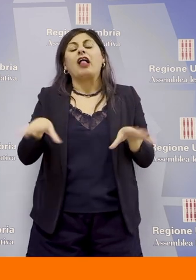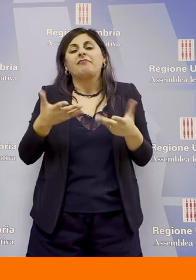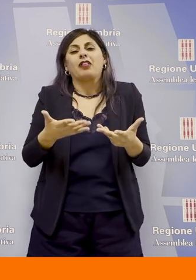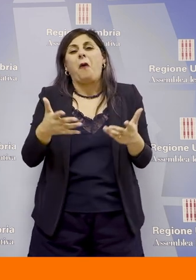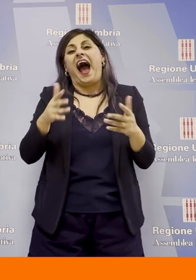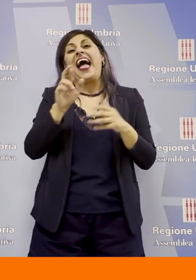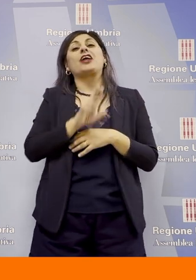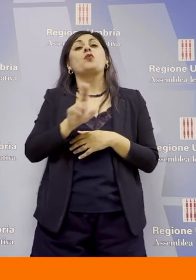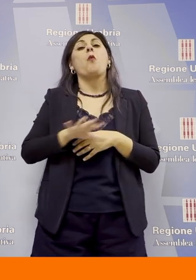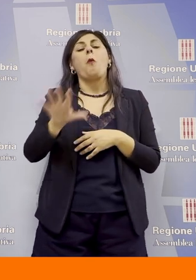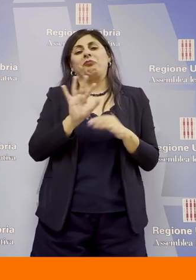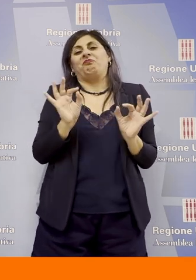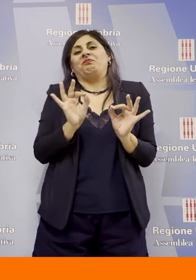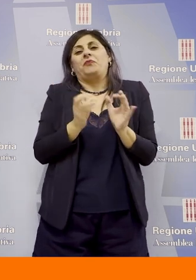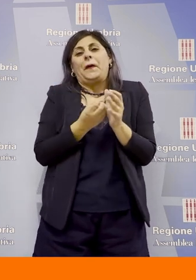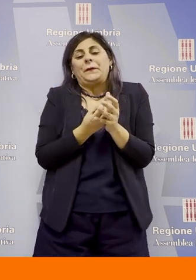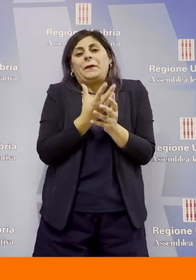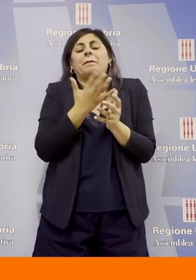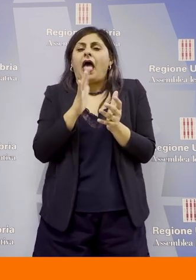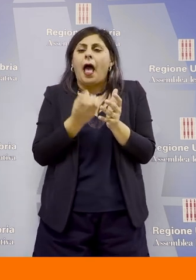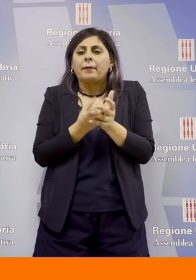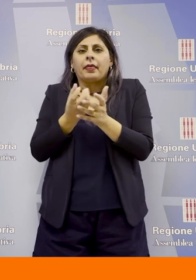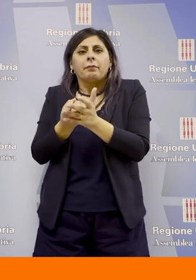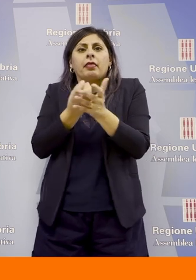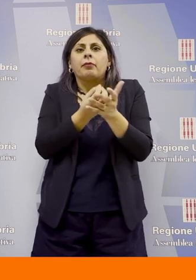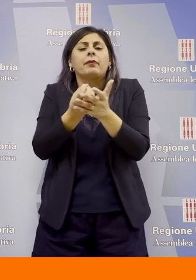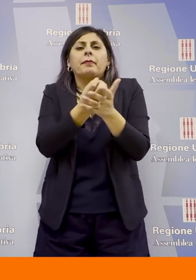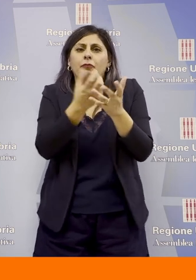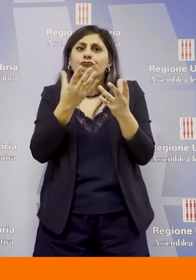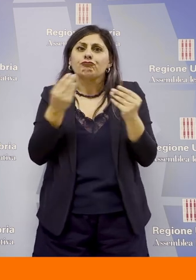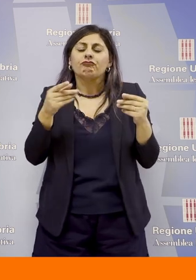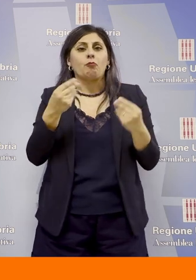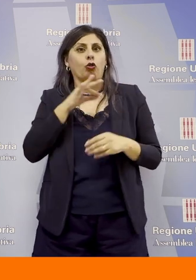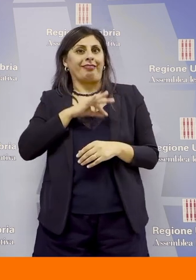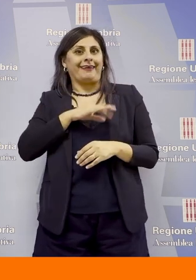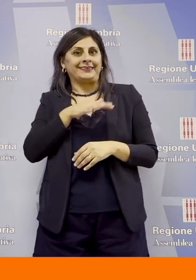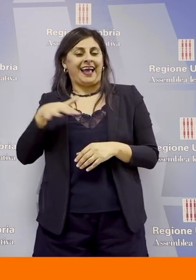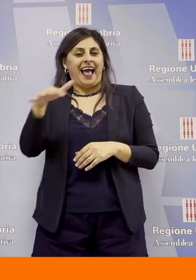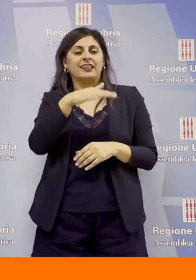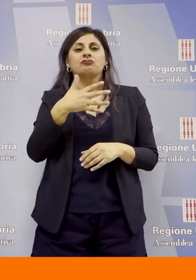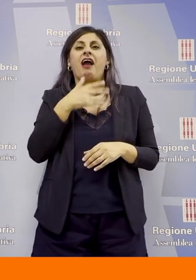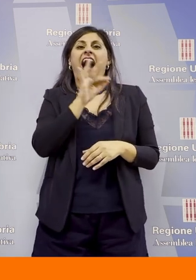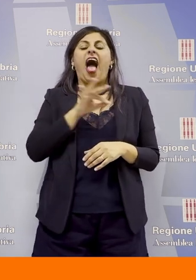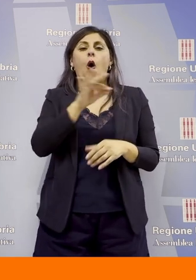nostra regione però le realtà a sorte sono parecchie molto interessanti c'è chi ha costituito la